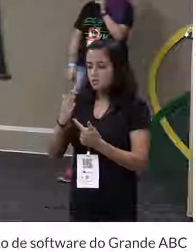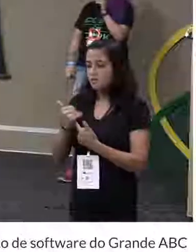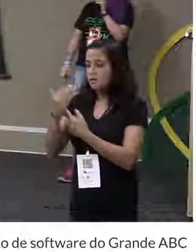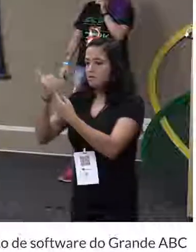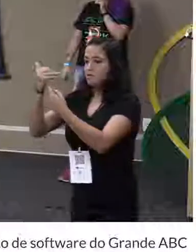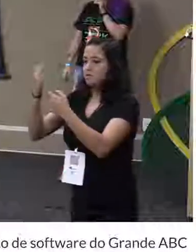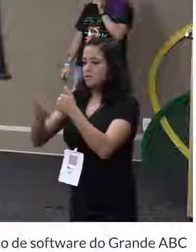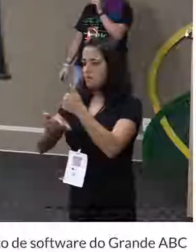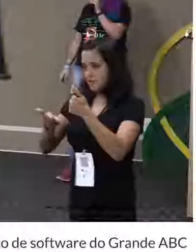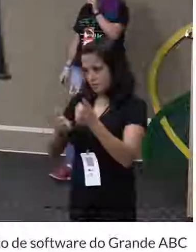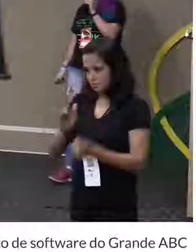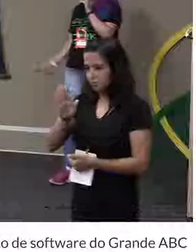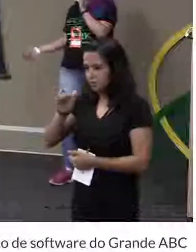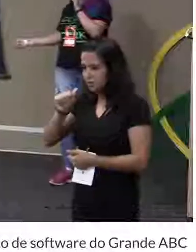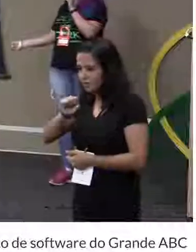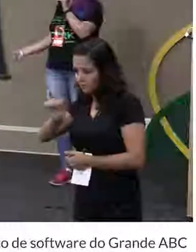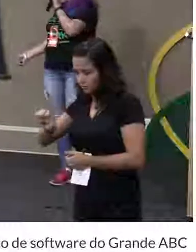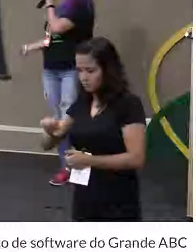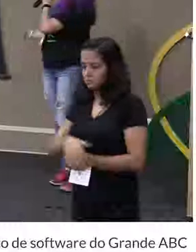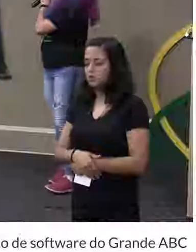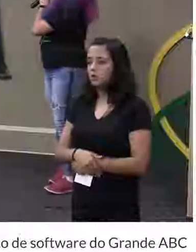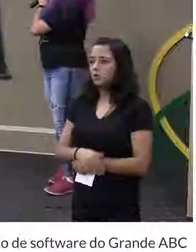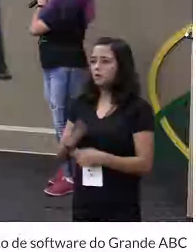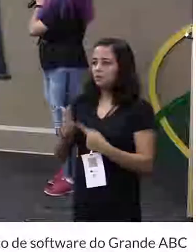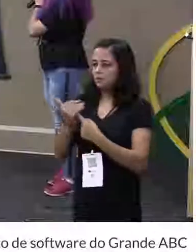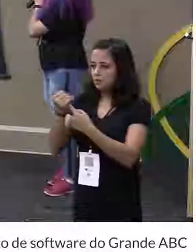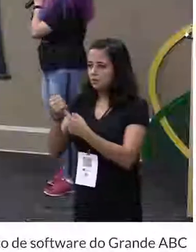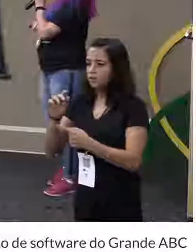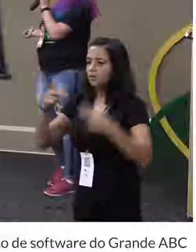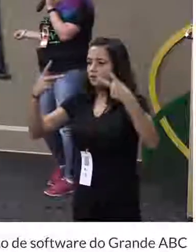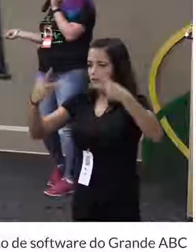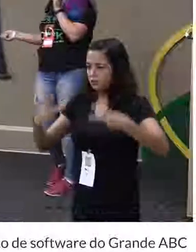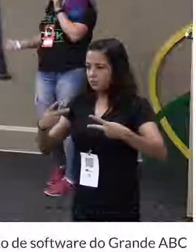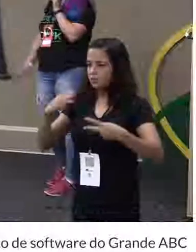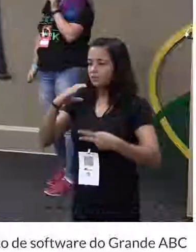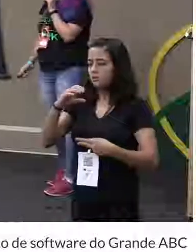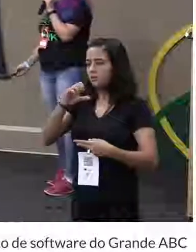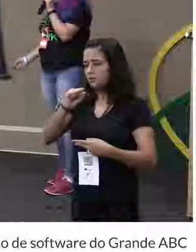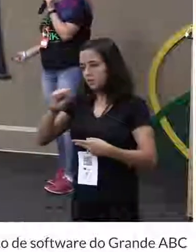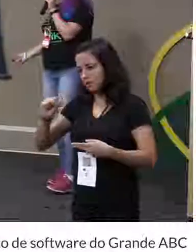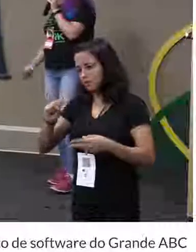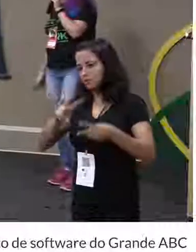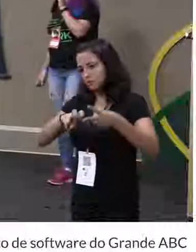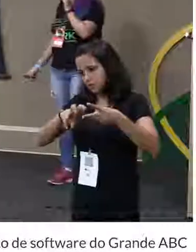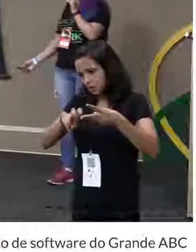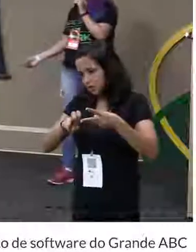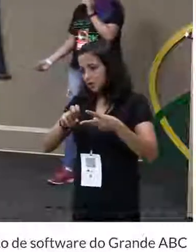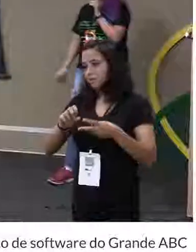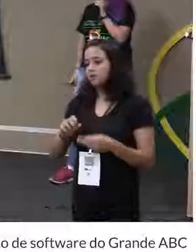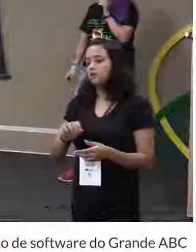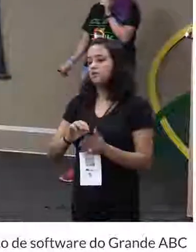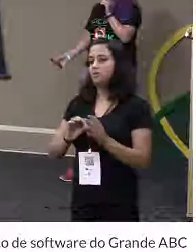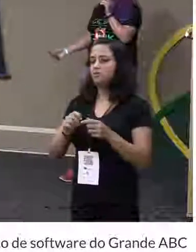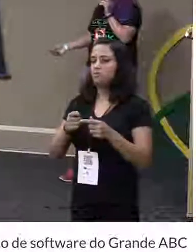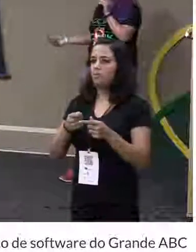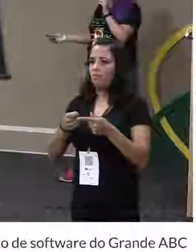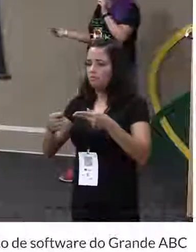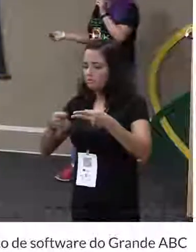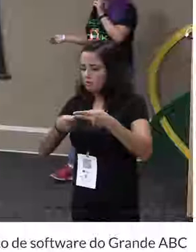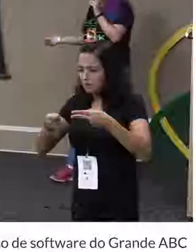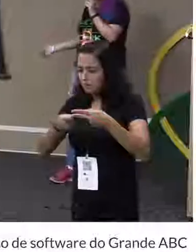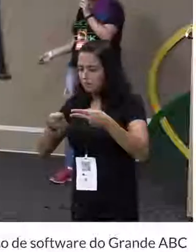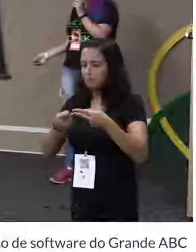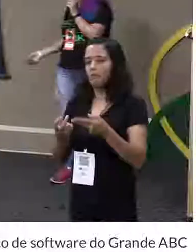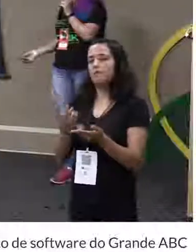base. Beleza. Tecnologia de base. HTML, CSS e JavaScript. Poxa, de novo, todo mundo